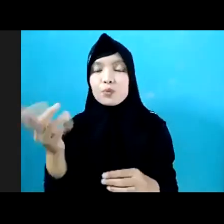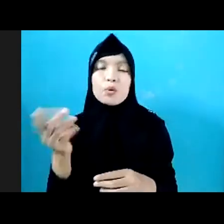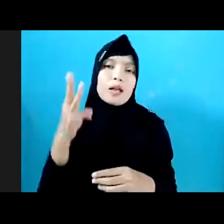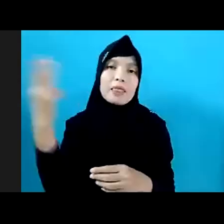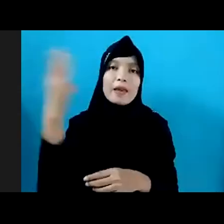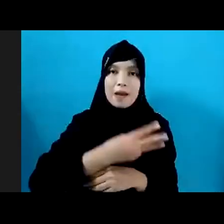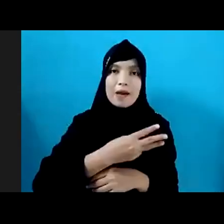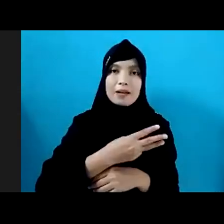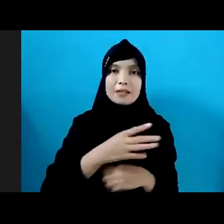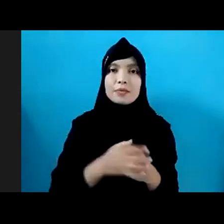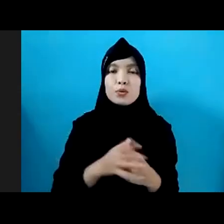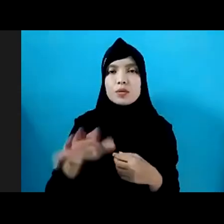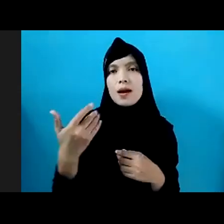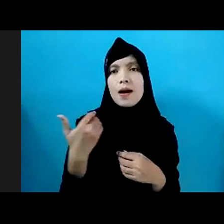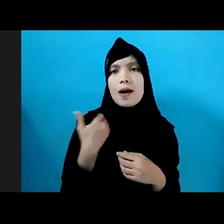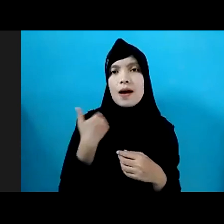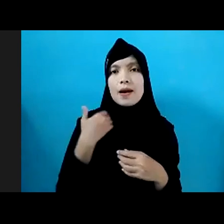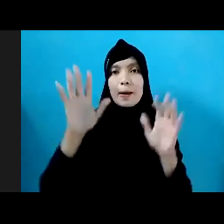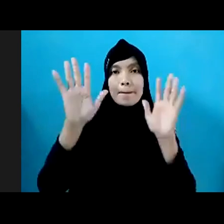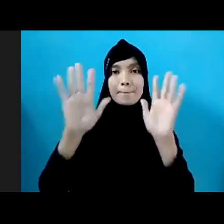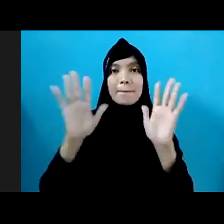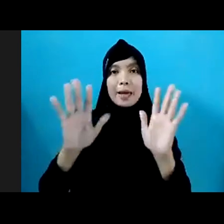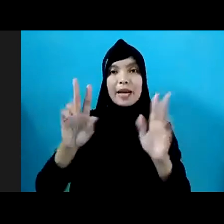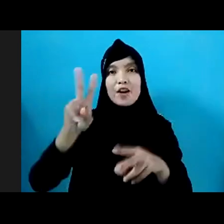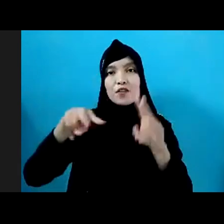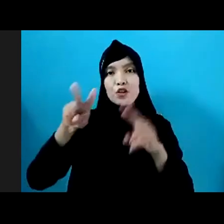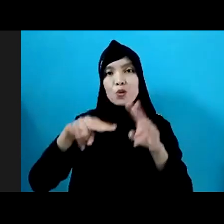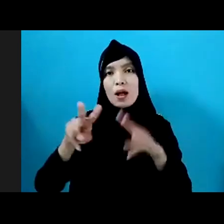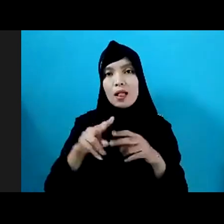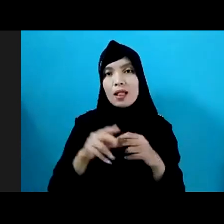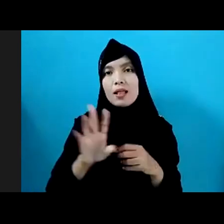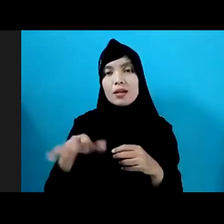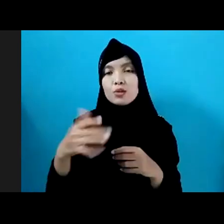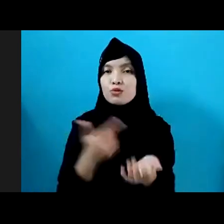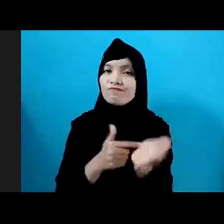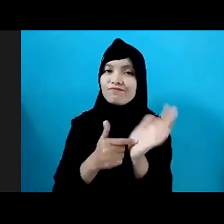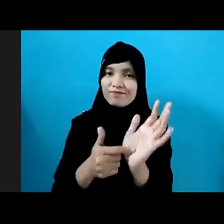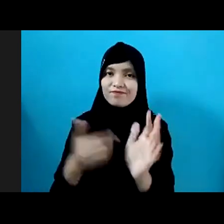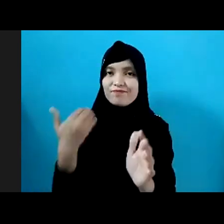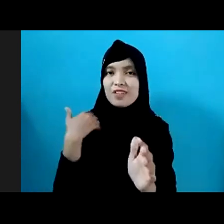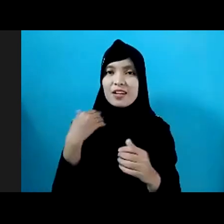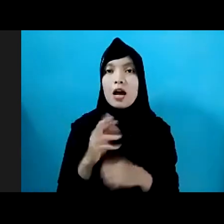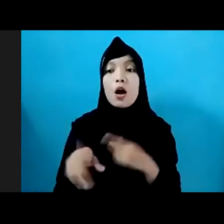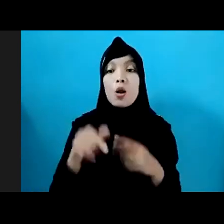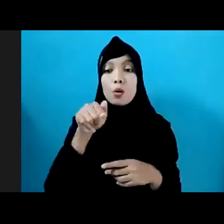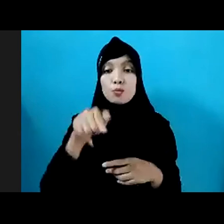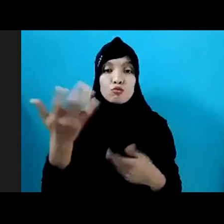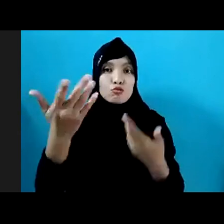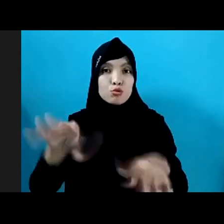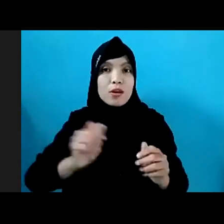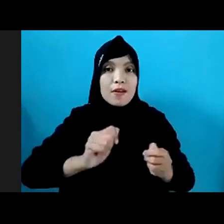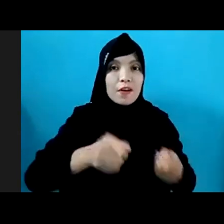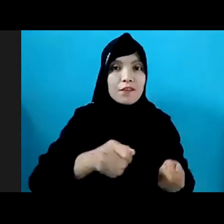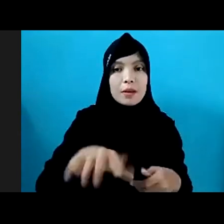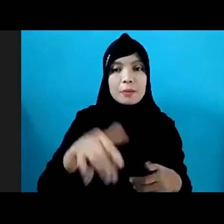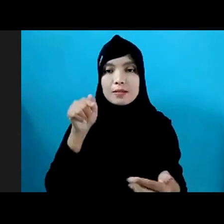juga jangan lupa ada pameran virtual yang juga tersedia. Jadi bagi Anda yang sudah mendaftar, Anda tinggal mengklik di menu